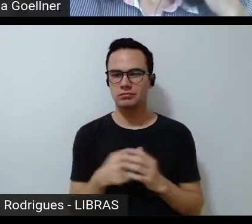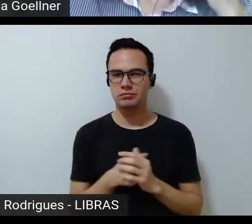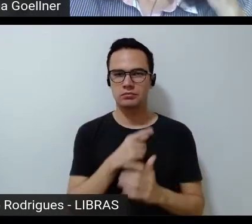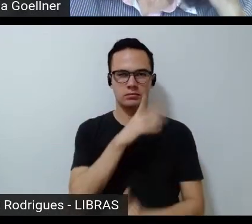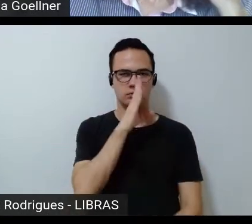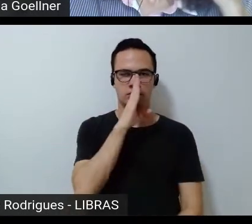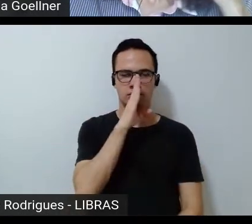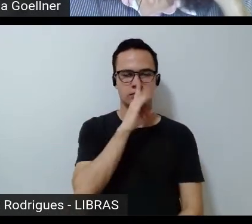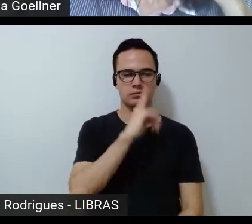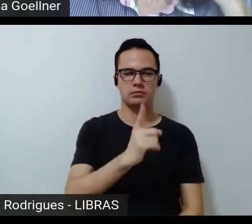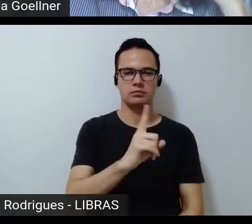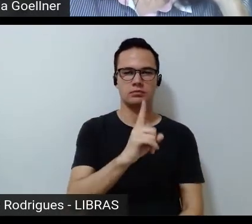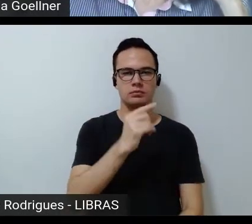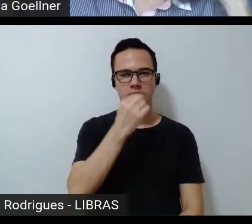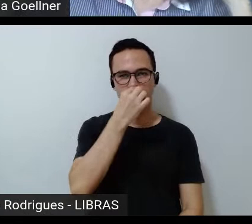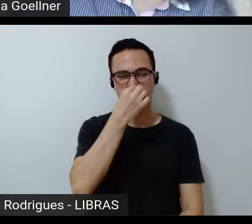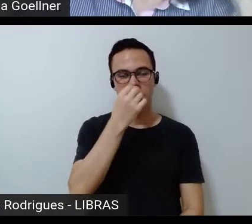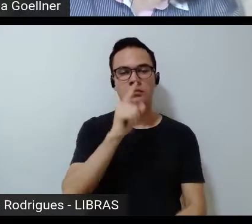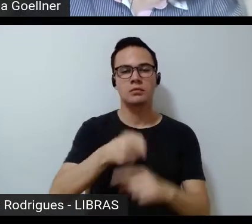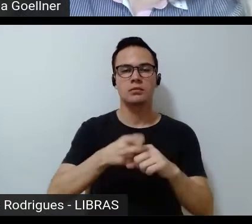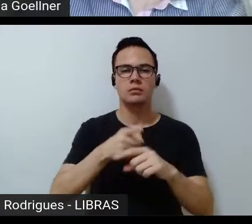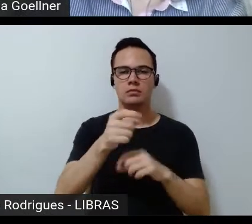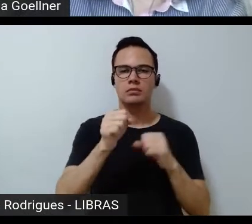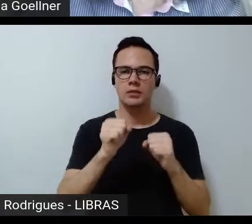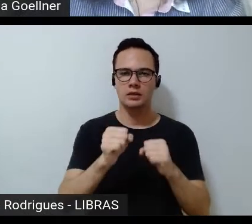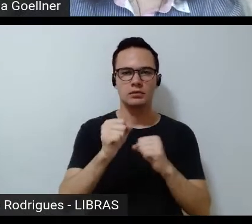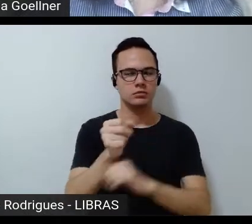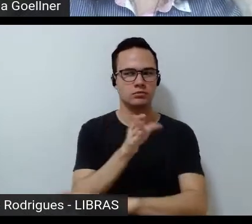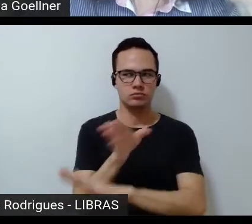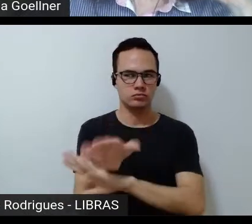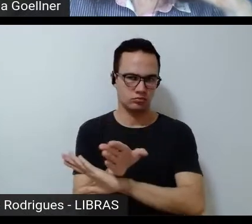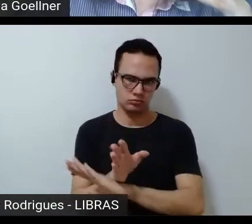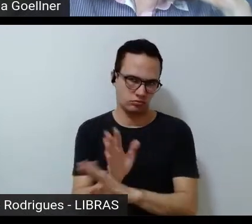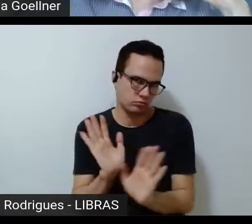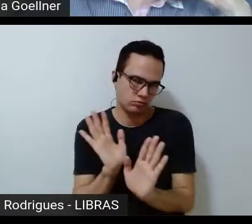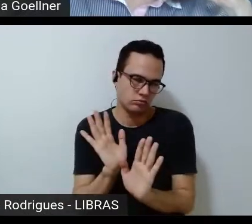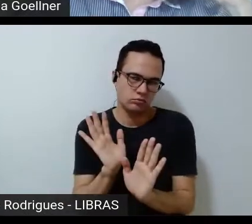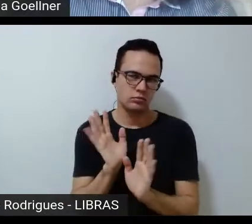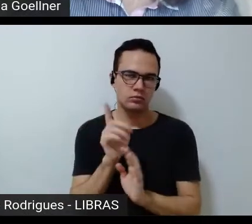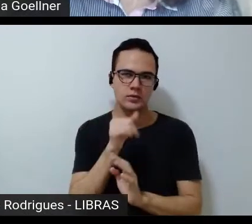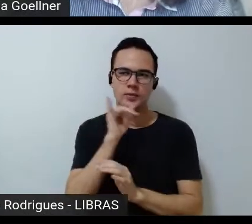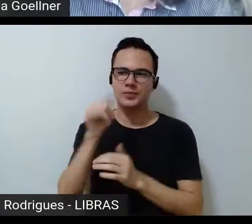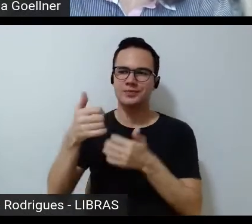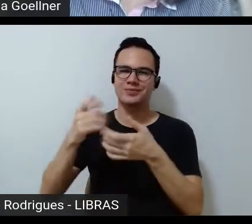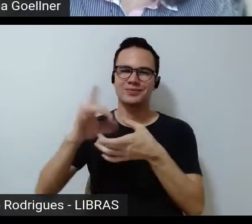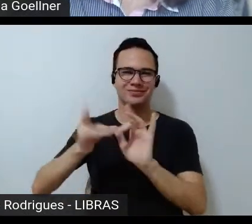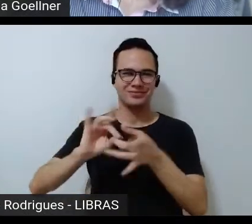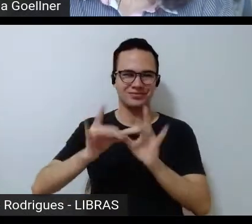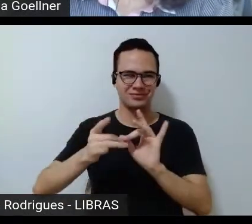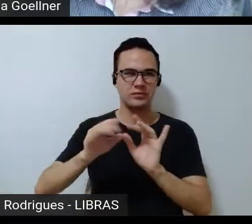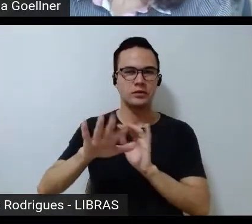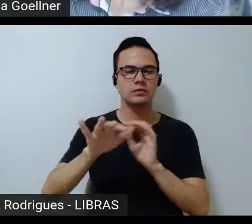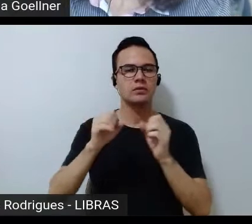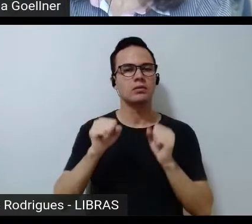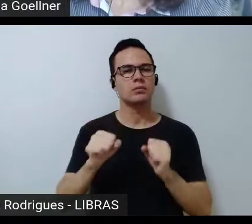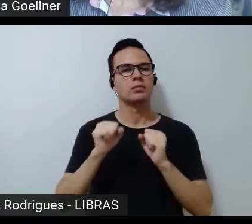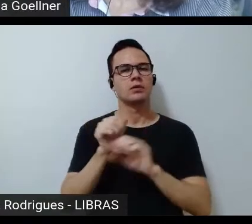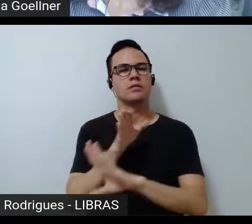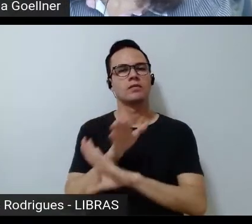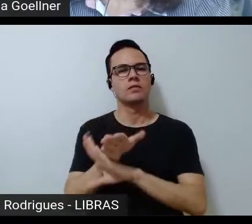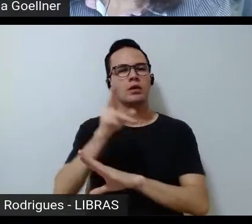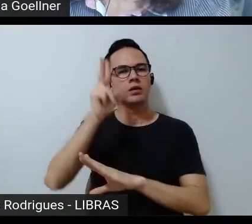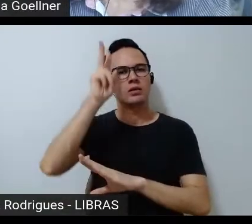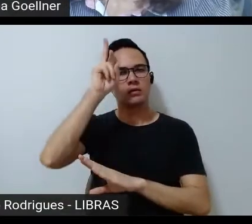calarem, não é? Porque você pode até não participar de uma competição Olímpica, mas você pode entrar para a história